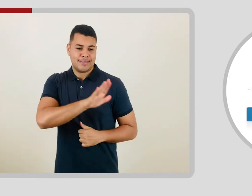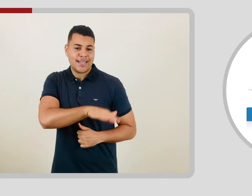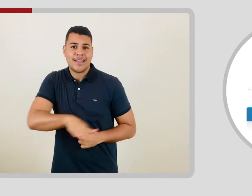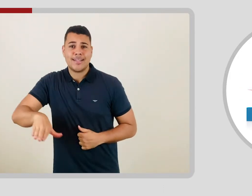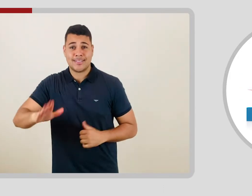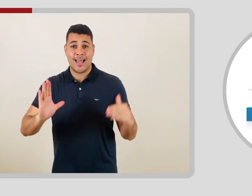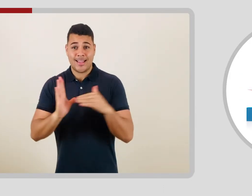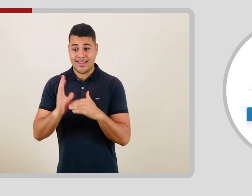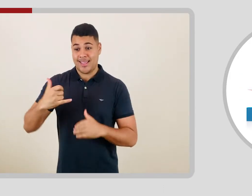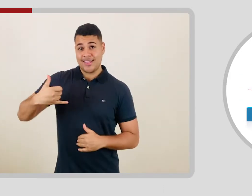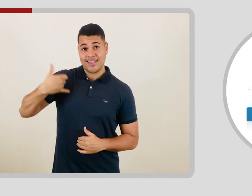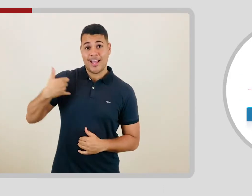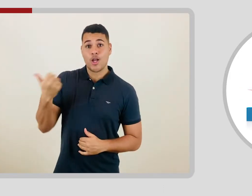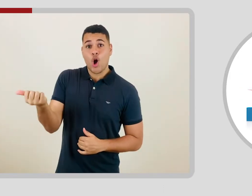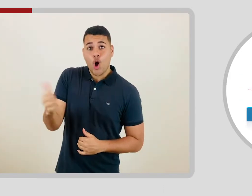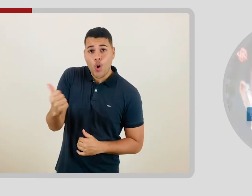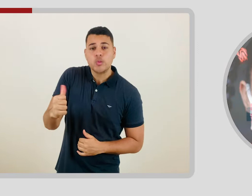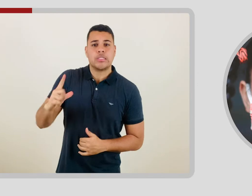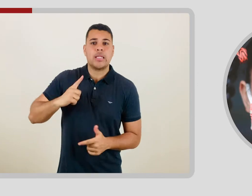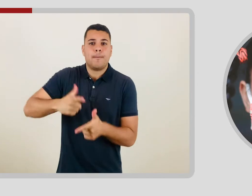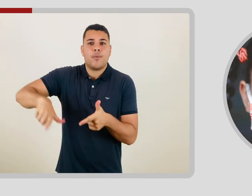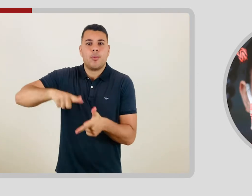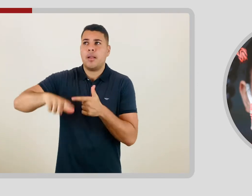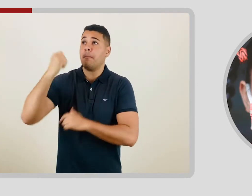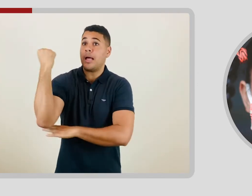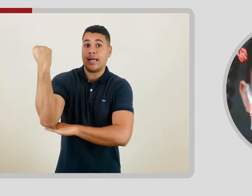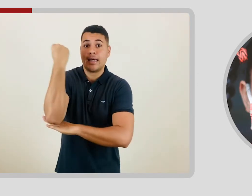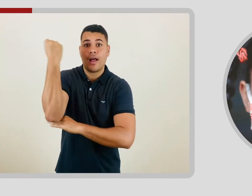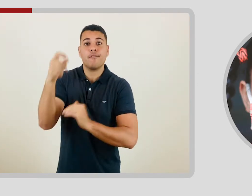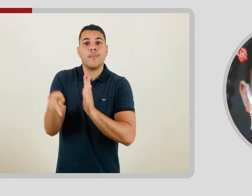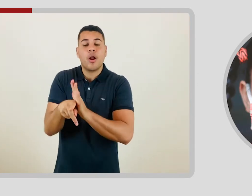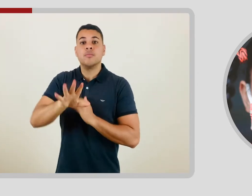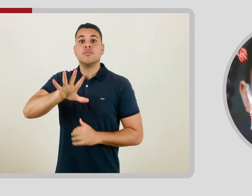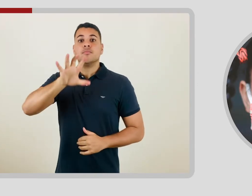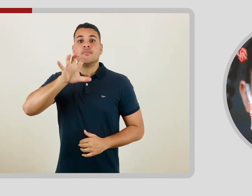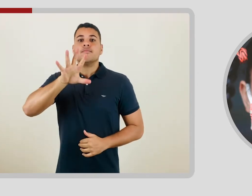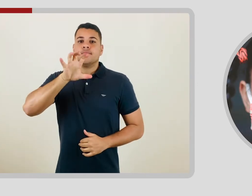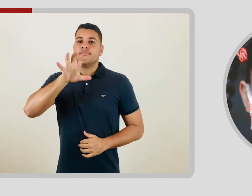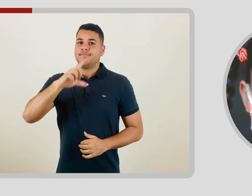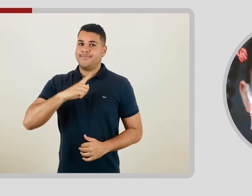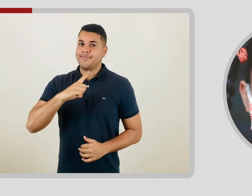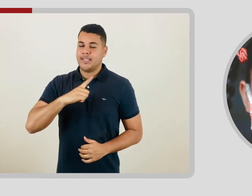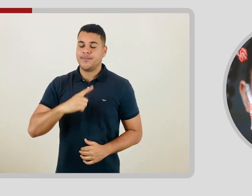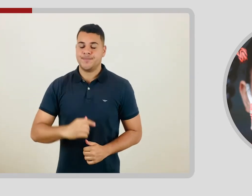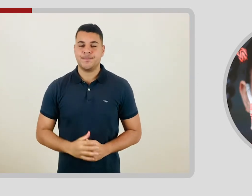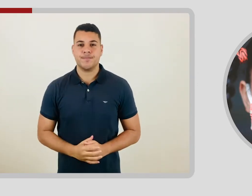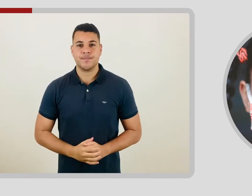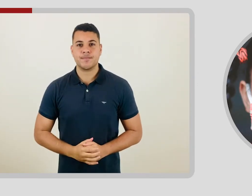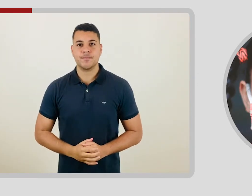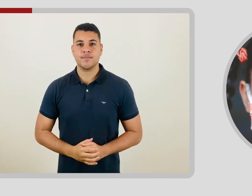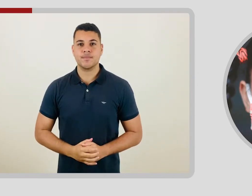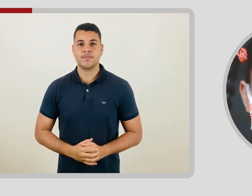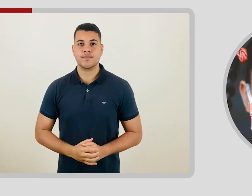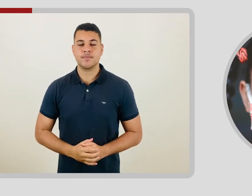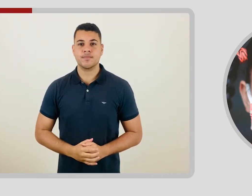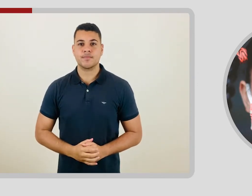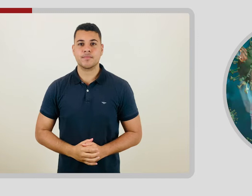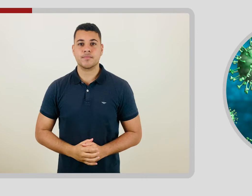respiratória aguda grave está concentrado nas crianças de até 11 anos.